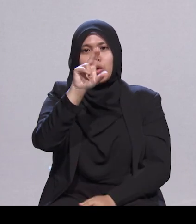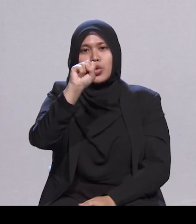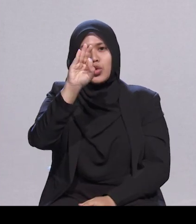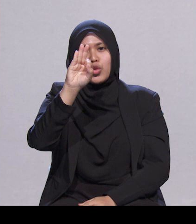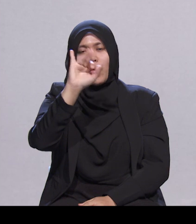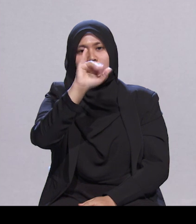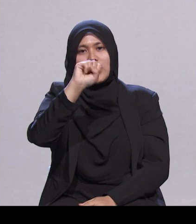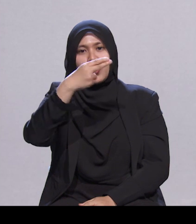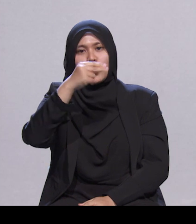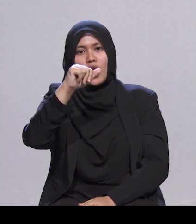di NUS.